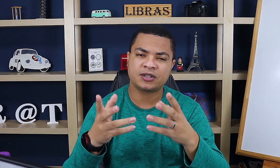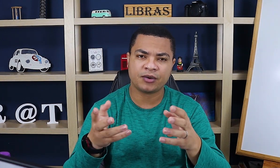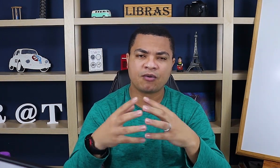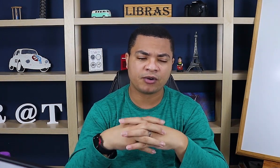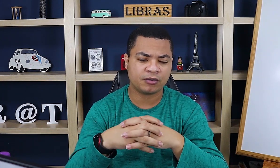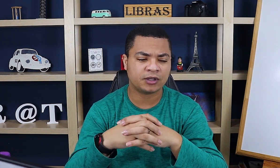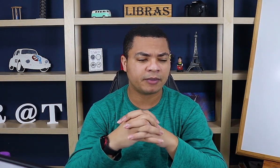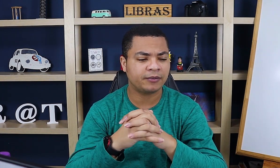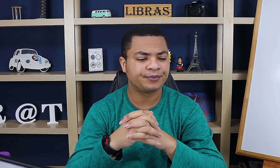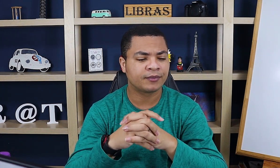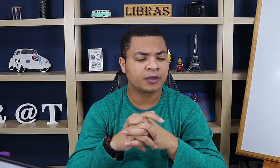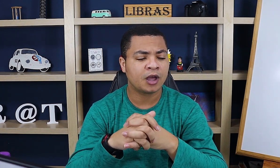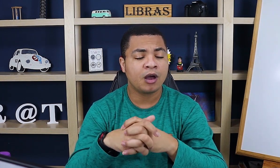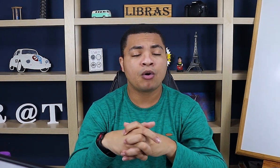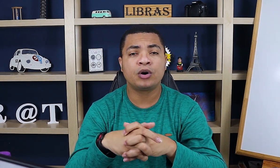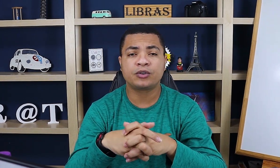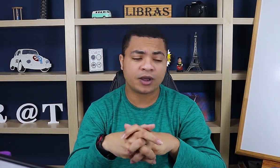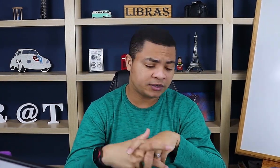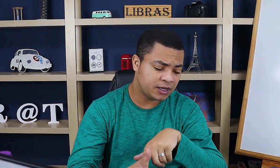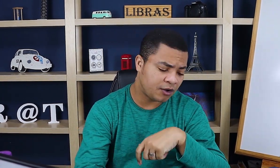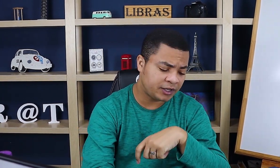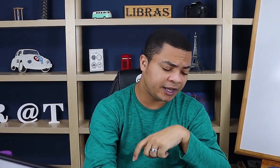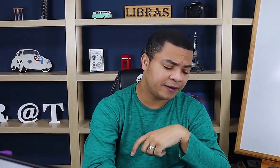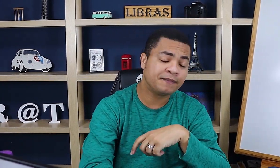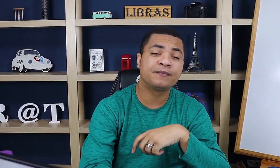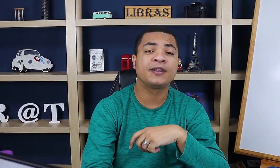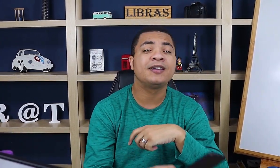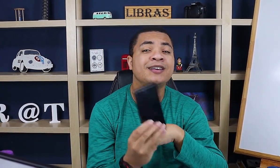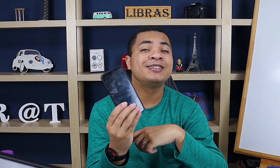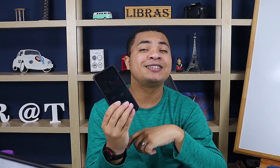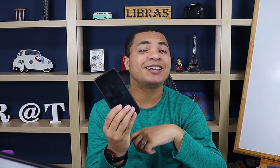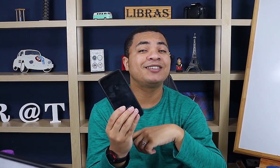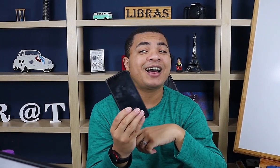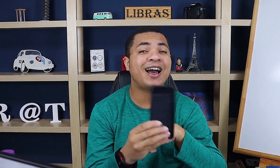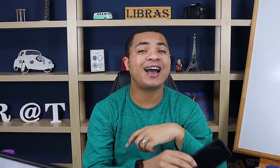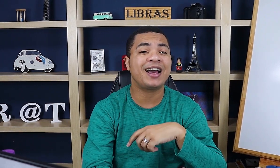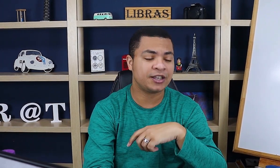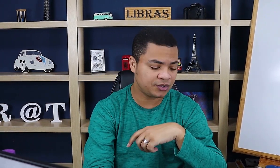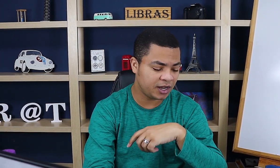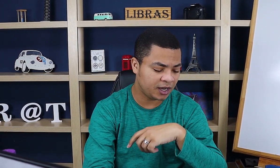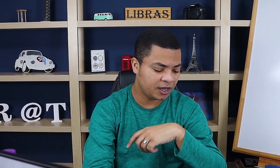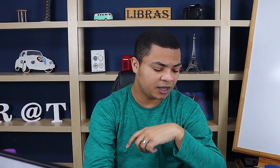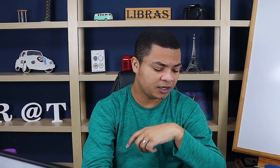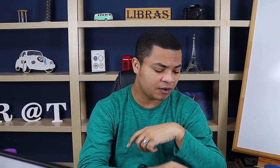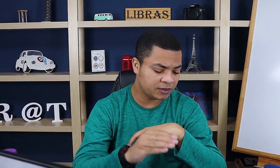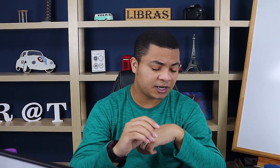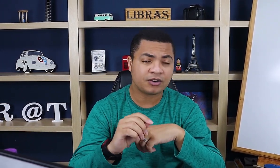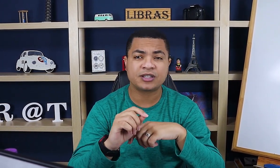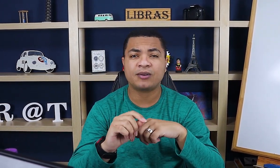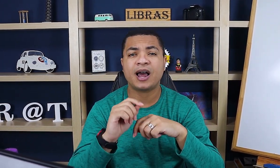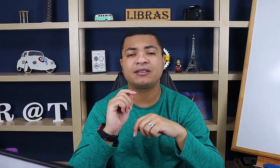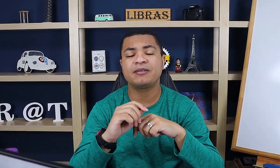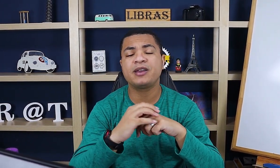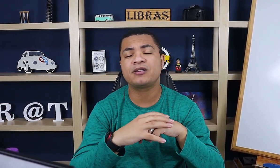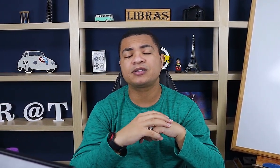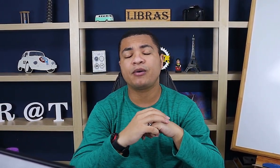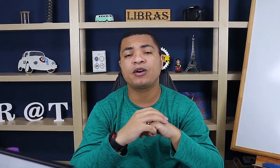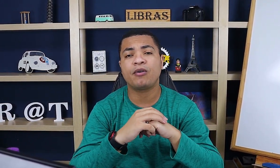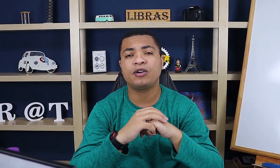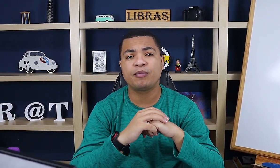um sinal icônico também. Outro é o sinal de celular. Isso aí. Então, sinal de celular também é um sinal icônico.